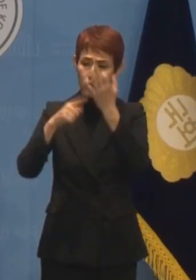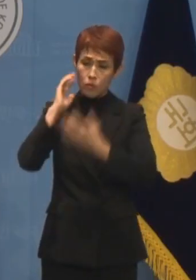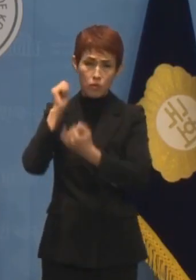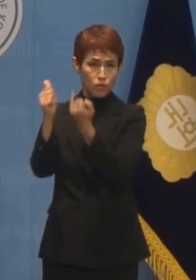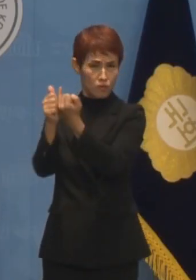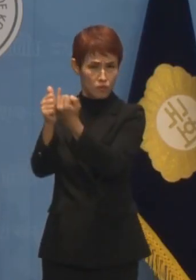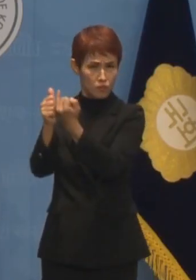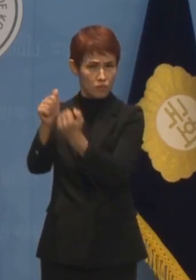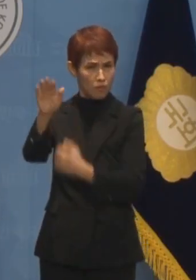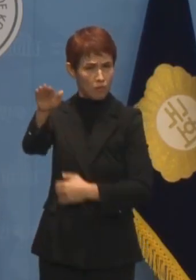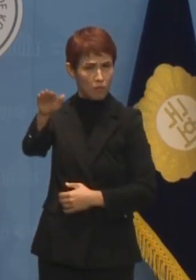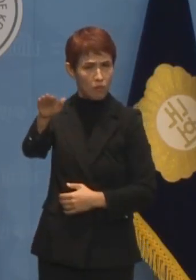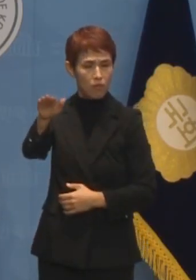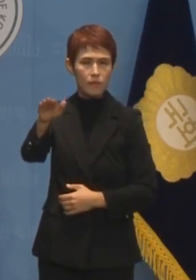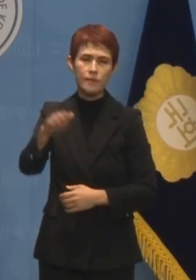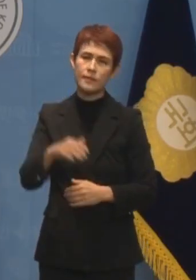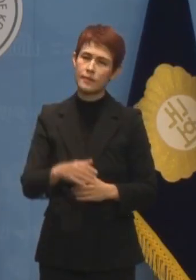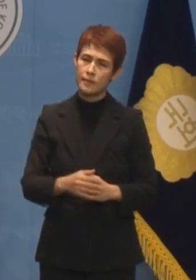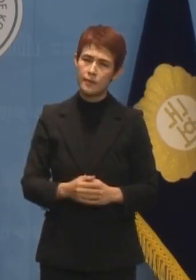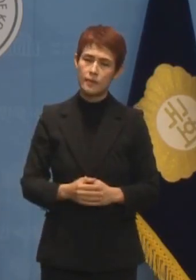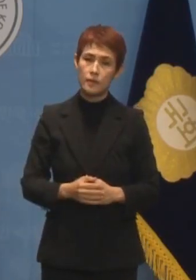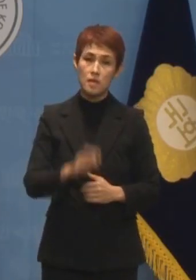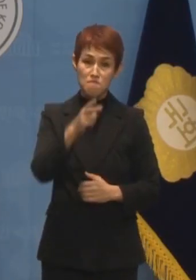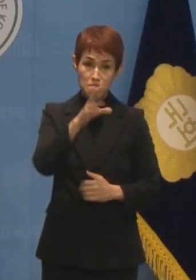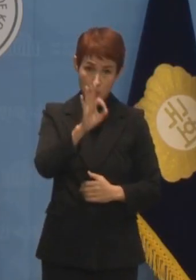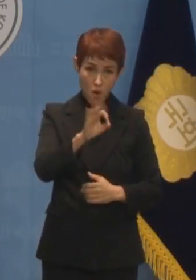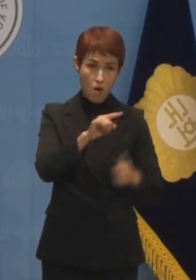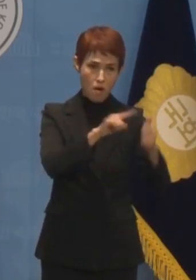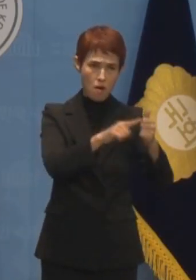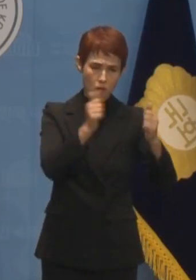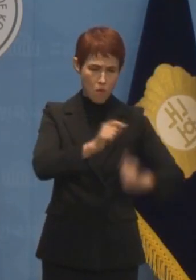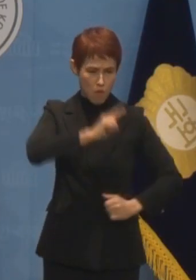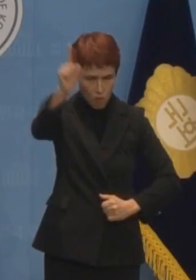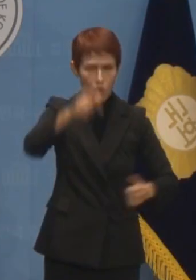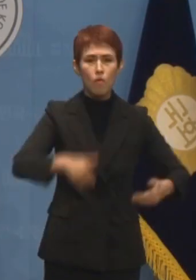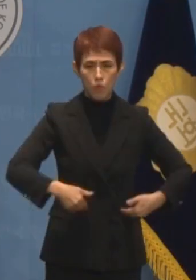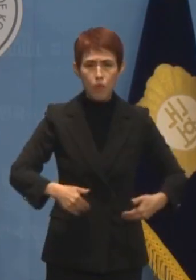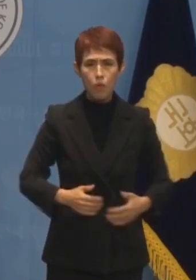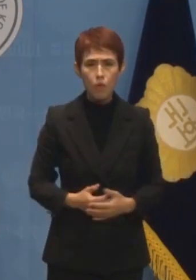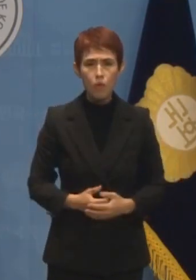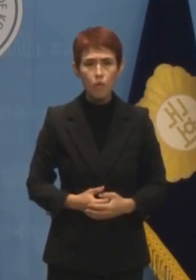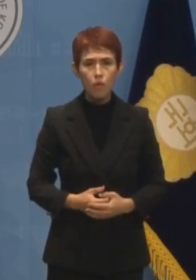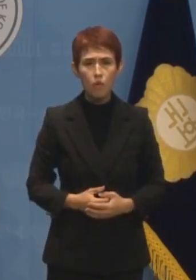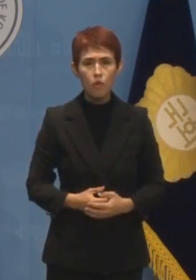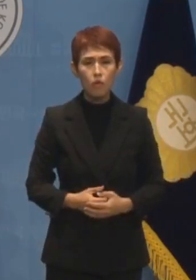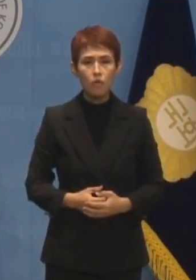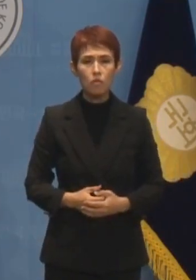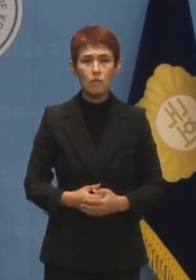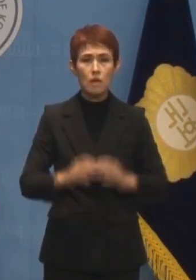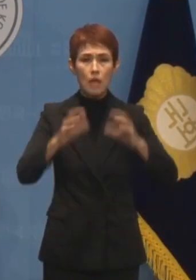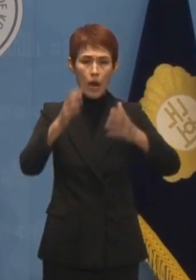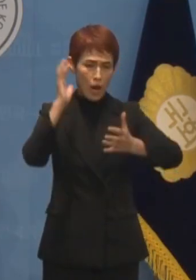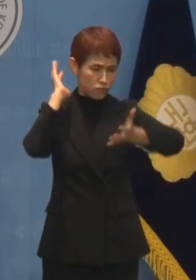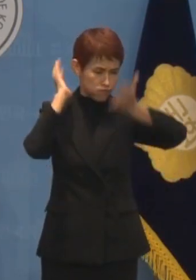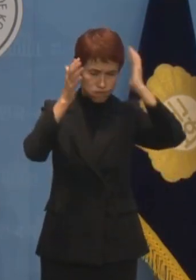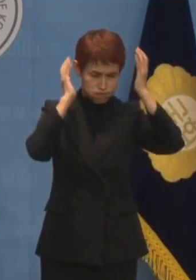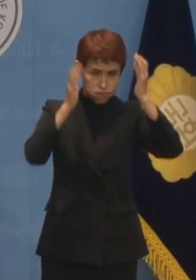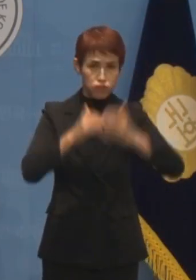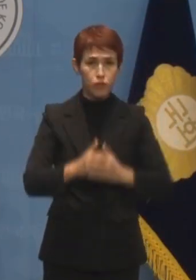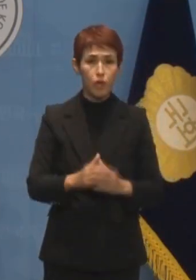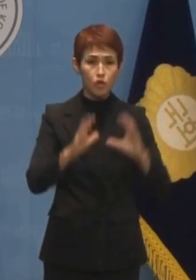부부는 더 늦기 전에 명 씨를 고발해야 합니다. 나라를 혼란스럽게 하고